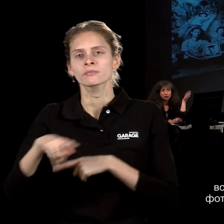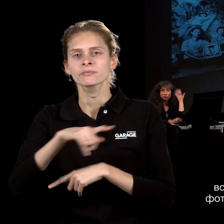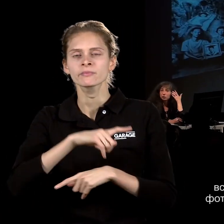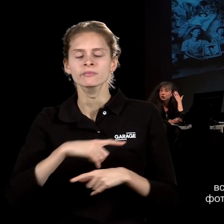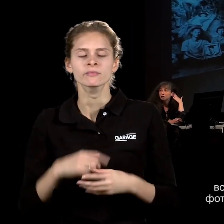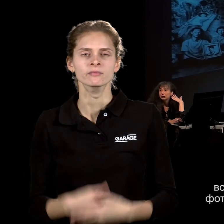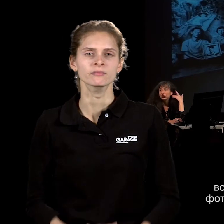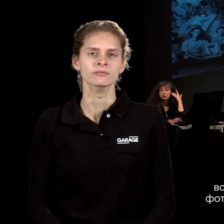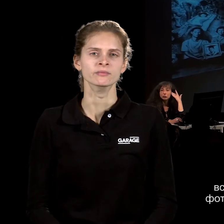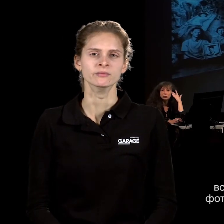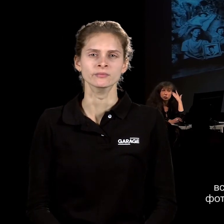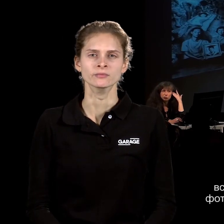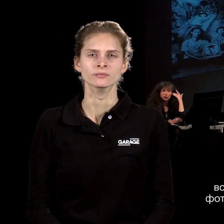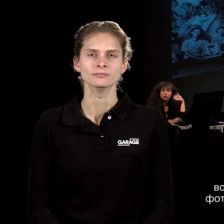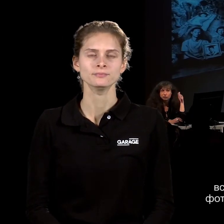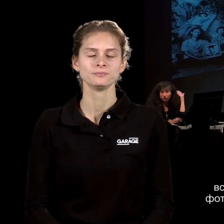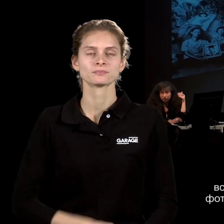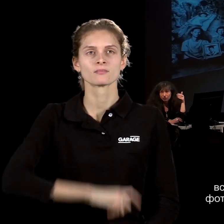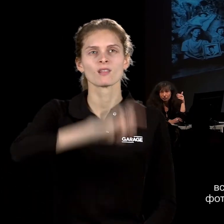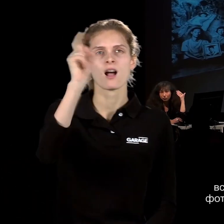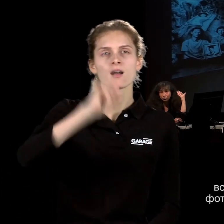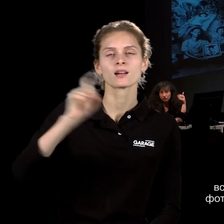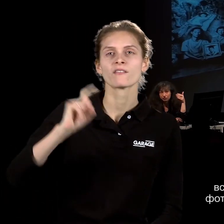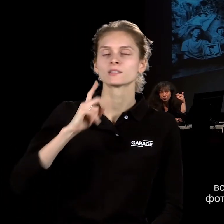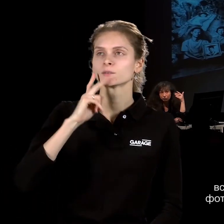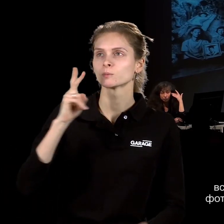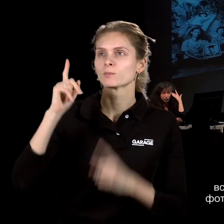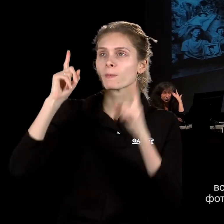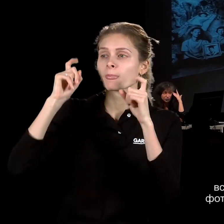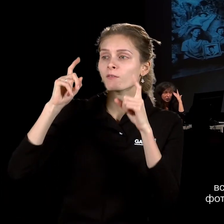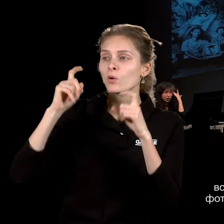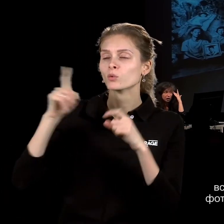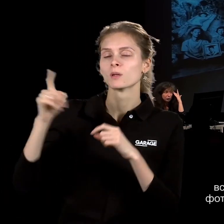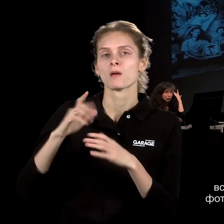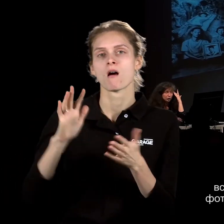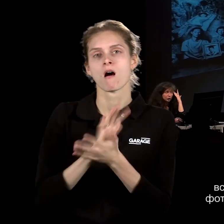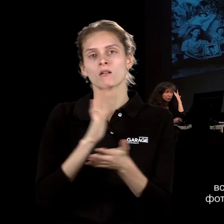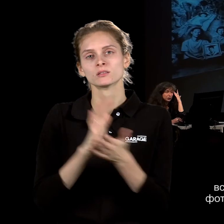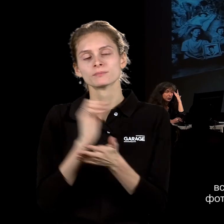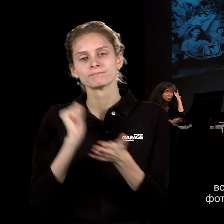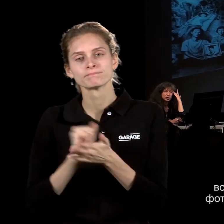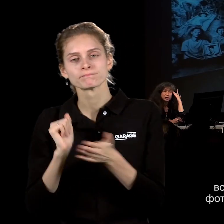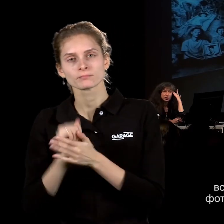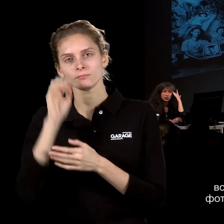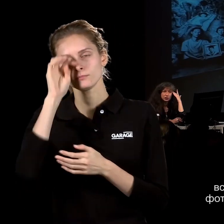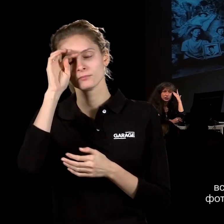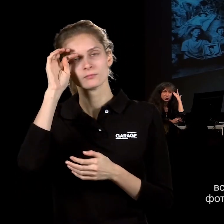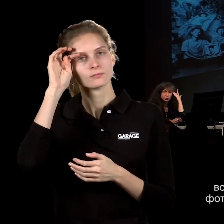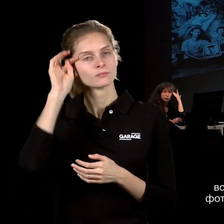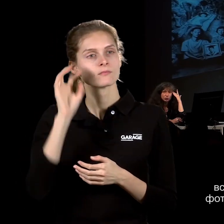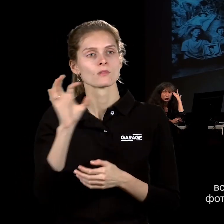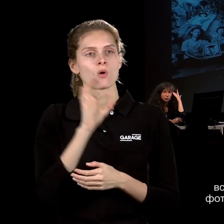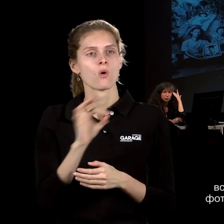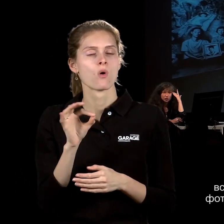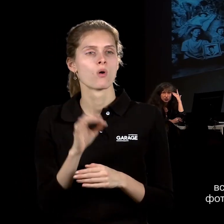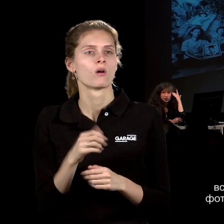граффити по мотивам фотографий, фоторегазетных фоторепортажей о различных митингах протеста и их